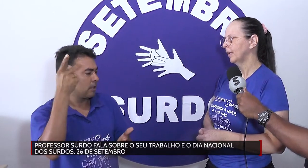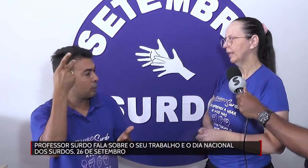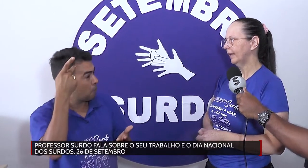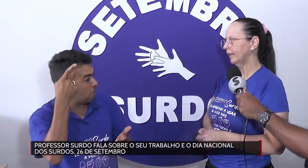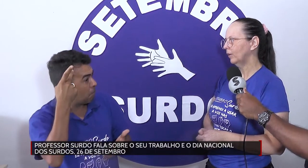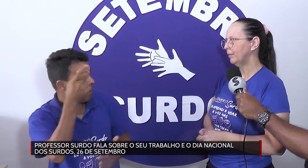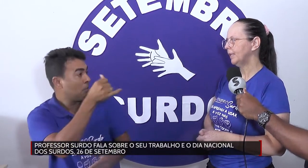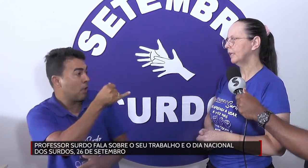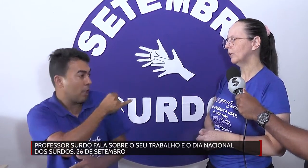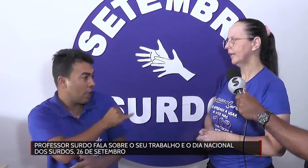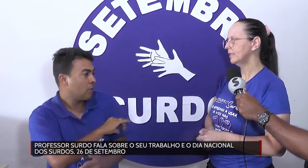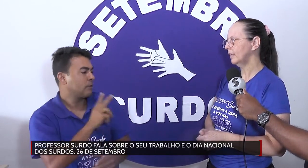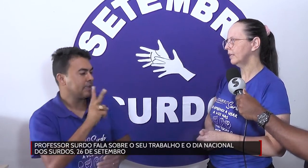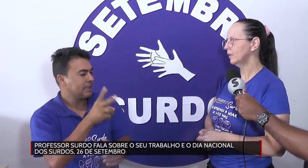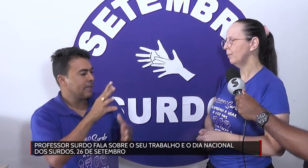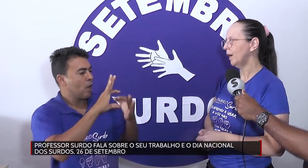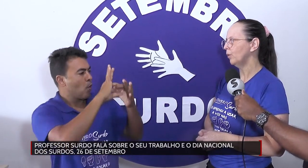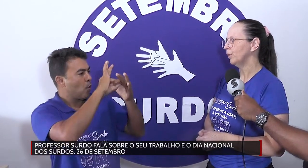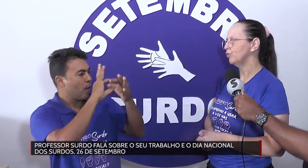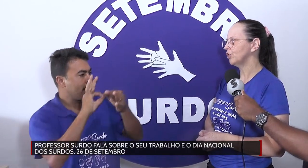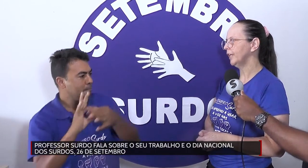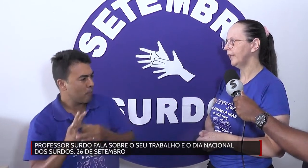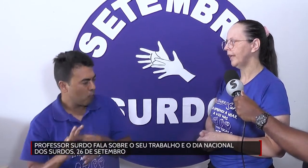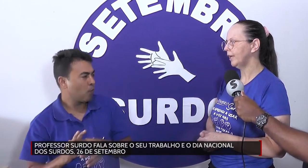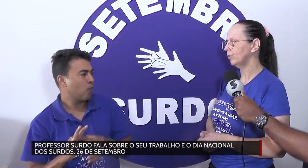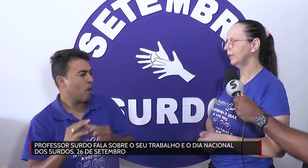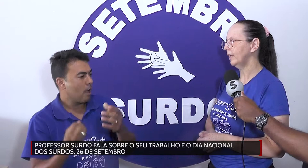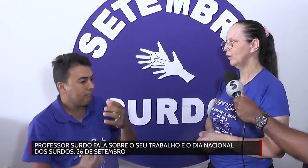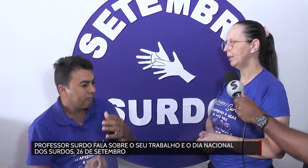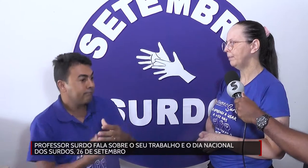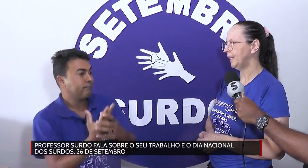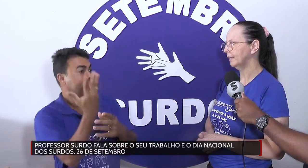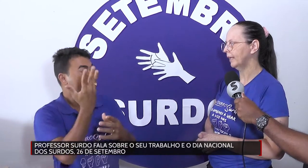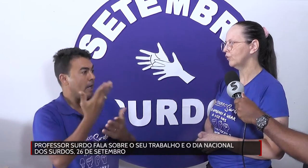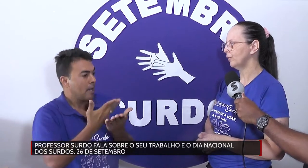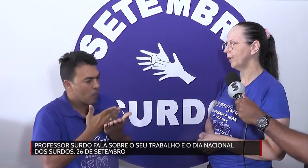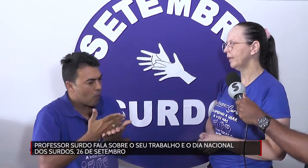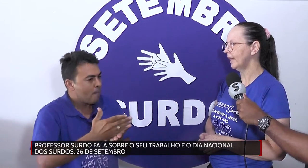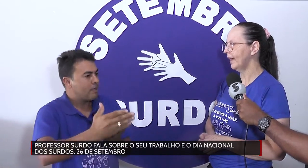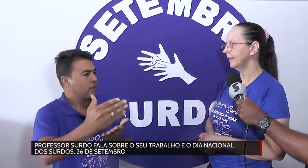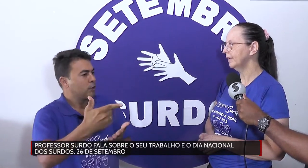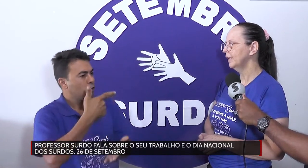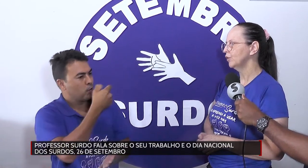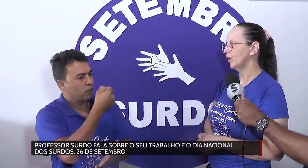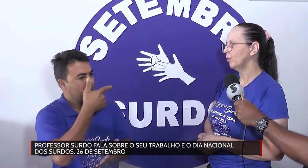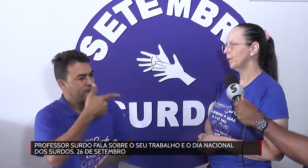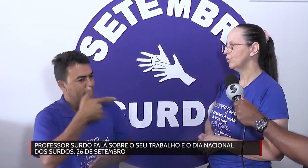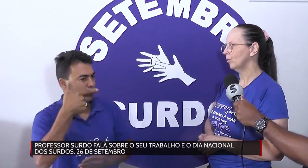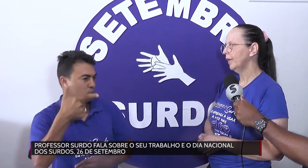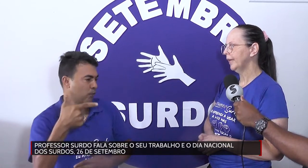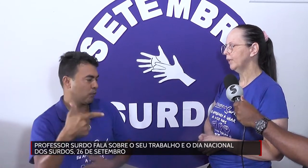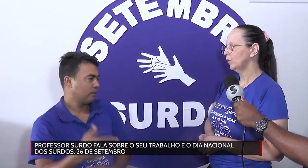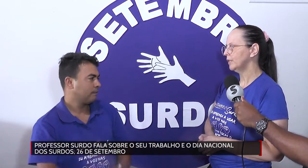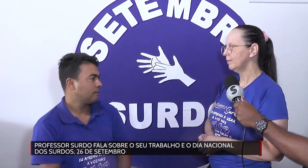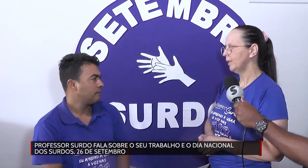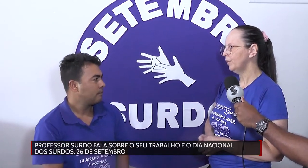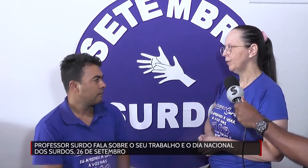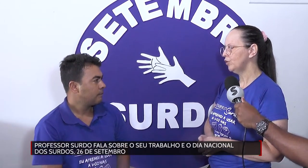Lá na Olimpíada, acontece lá em São Paulo, Rio de Janeiro, tem a Olimpíada, que já foi criada, já começou em 2022.